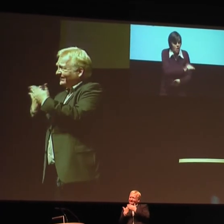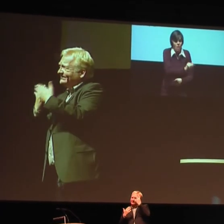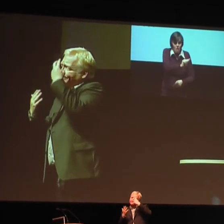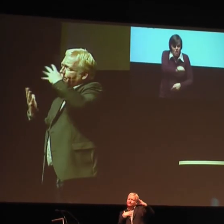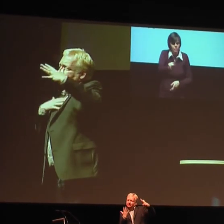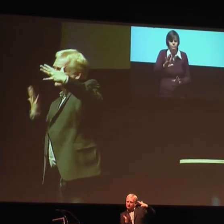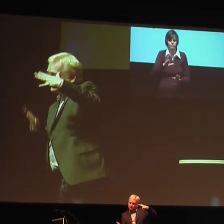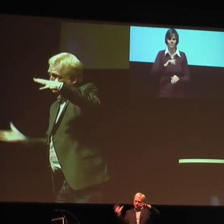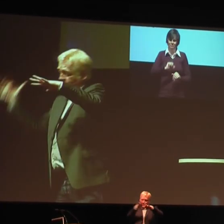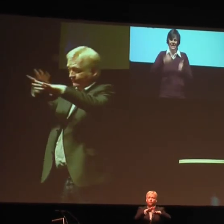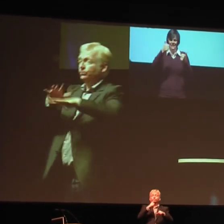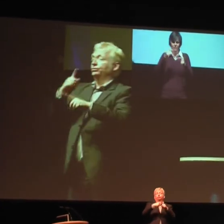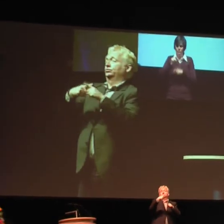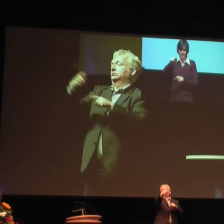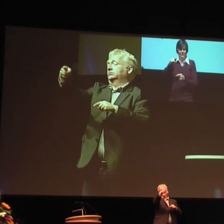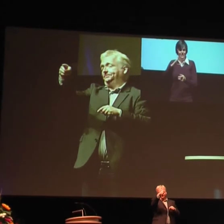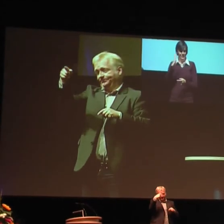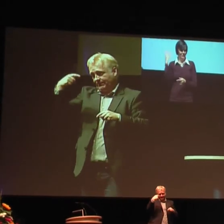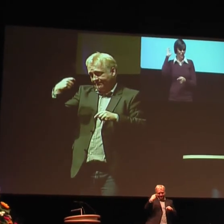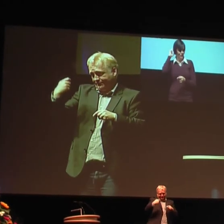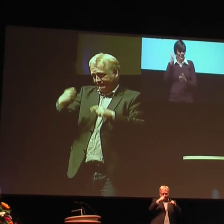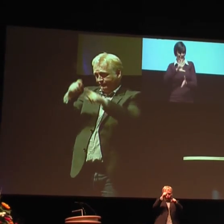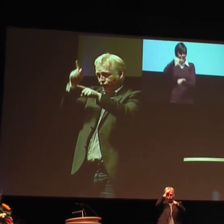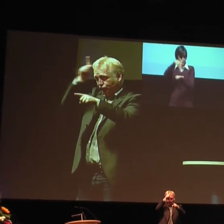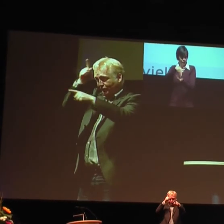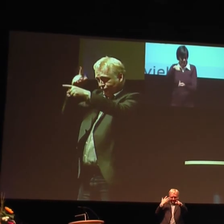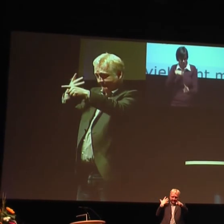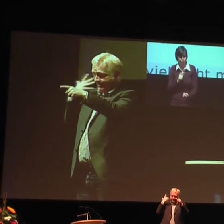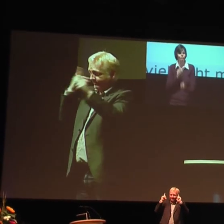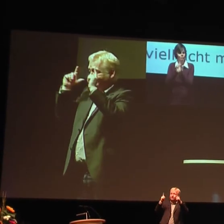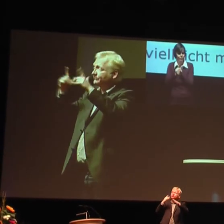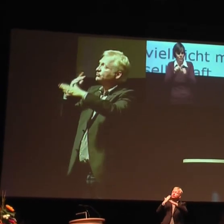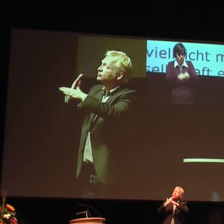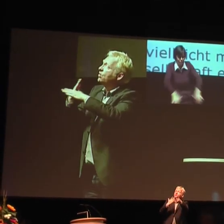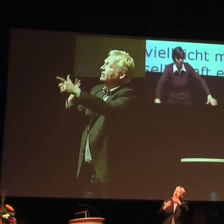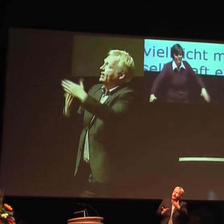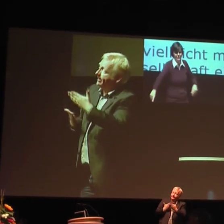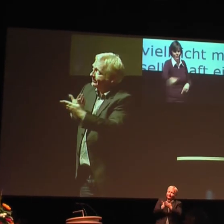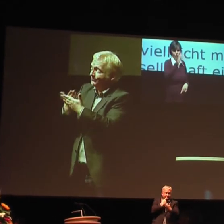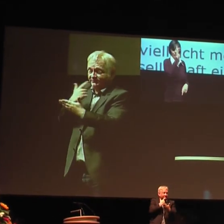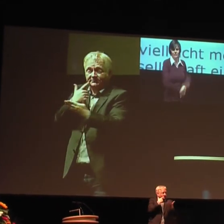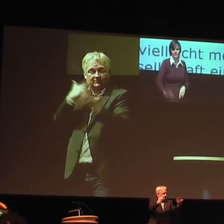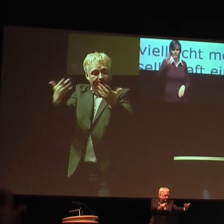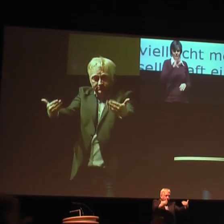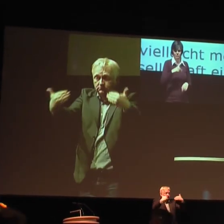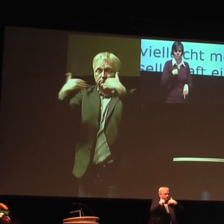Und ja, du hattest ja schon den Hinweis gegeben, dass es sich bei euch nur um ein ganz kleines Team handelt. Und ich denke,